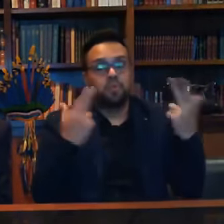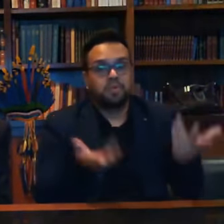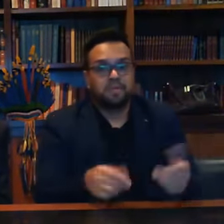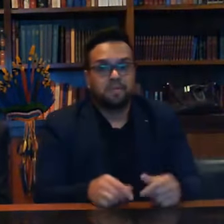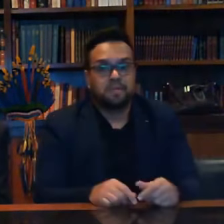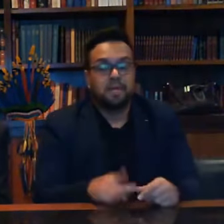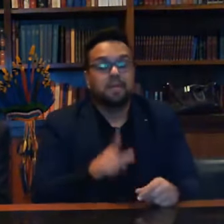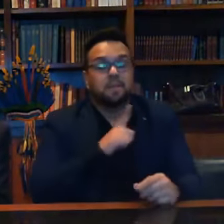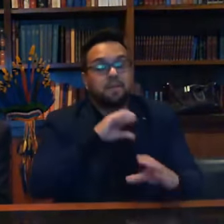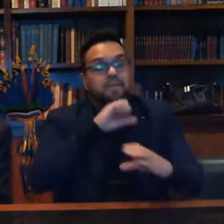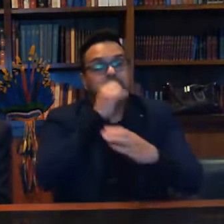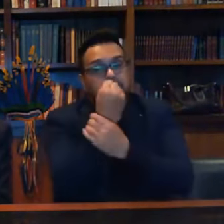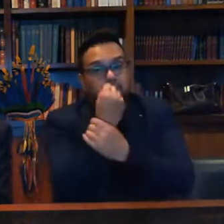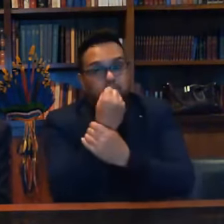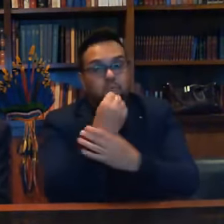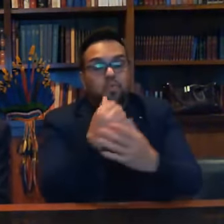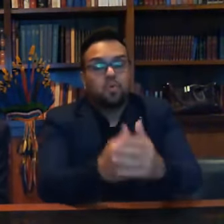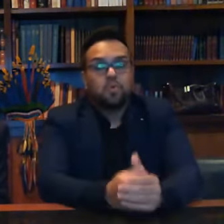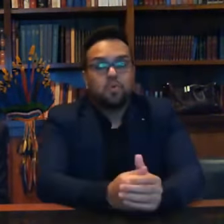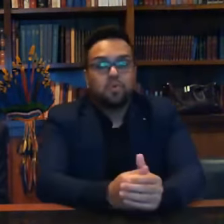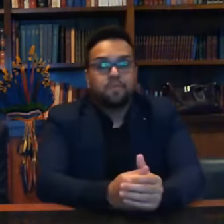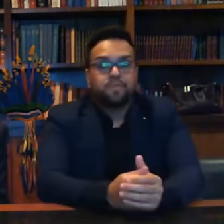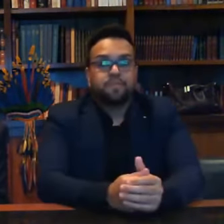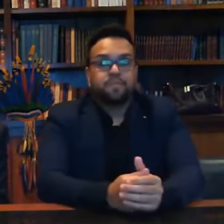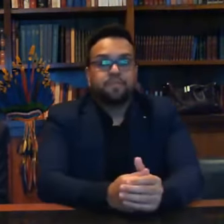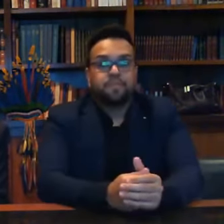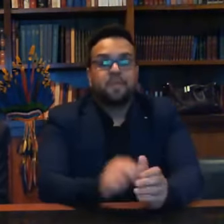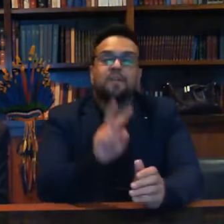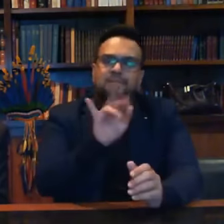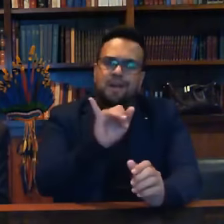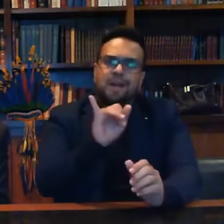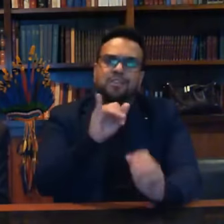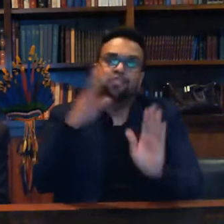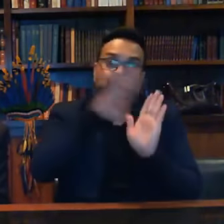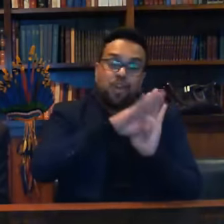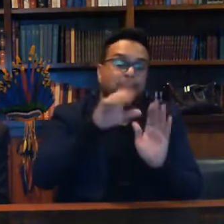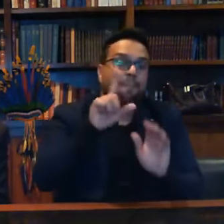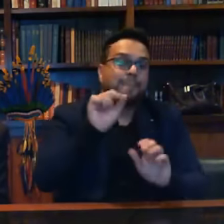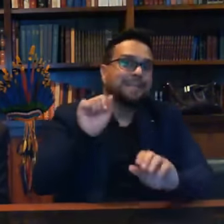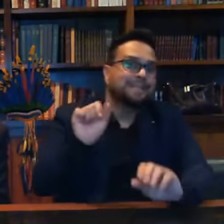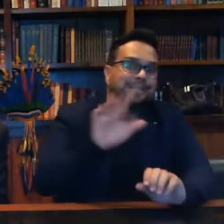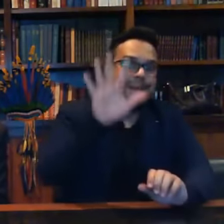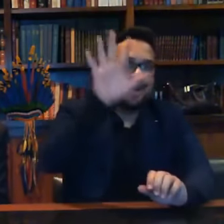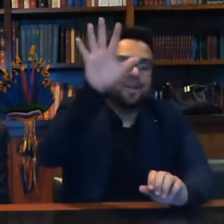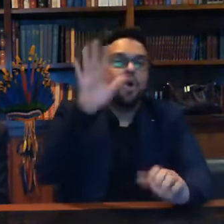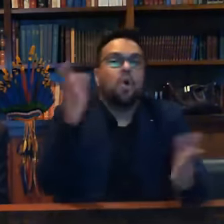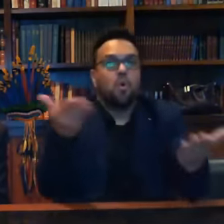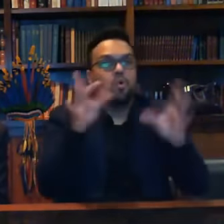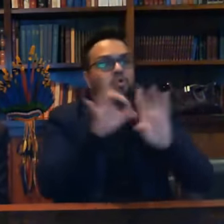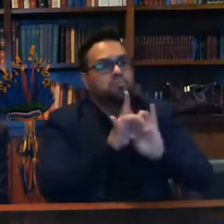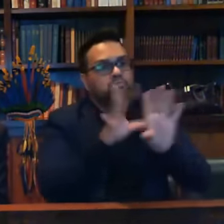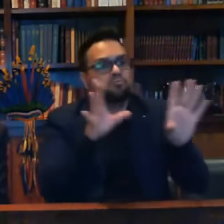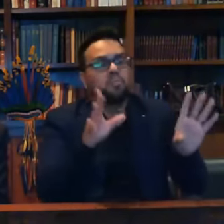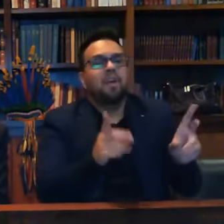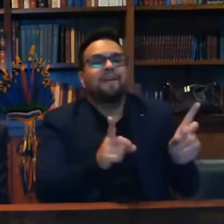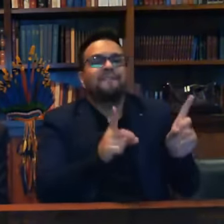seguro, vai chegar mais caro aqui. O que nós estamos permitindo agora? Que possa ser feita a venda direta.